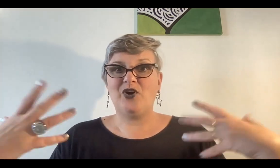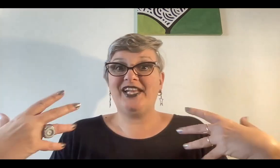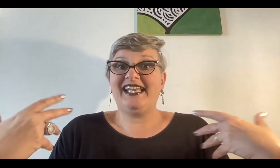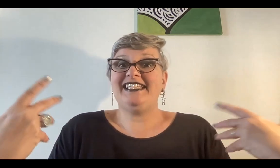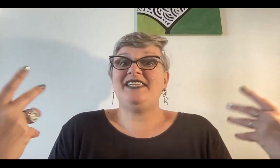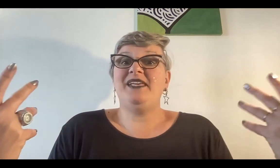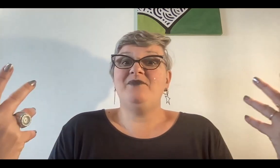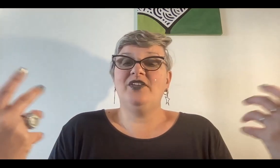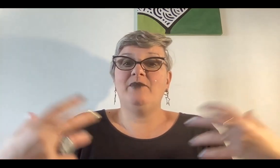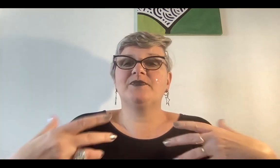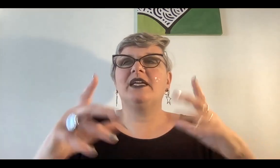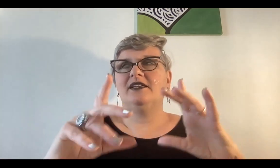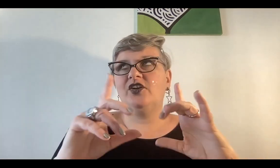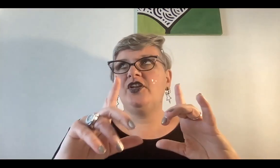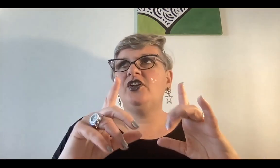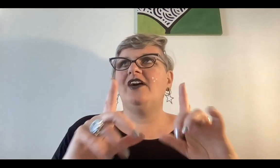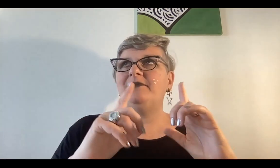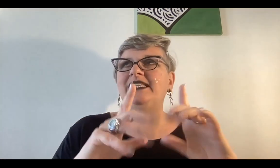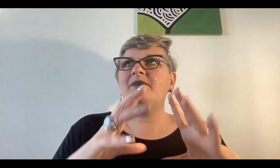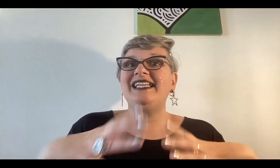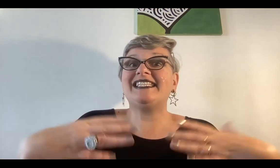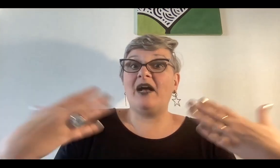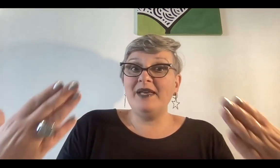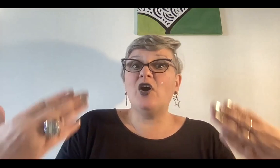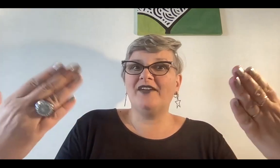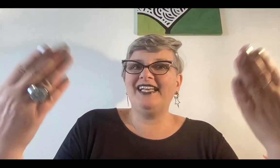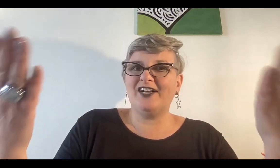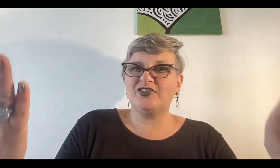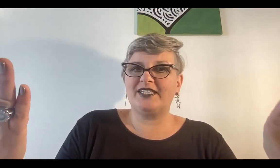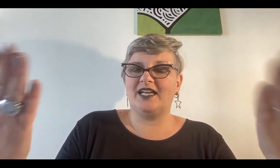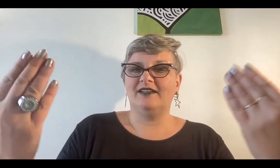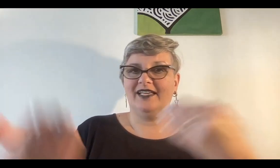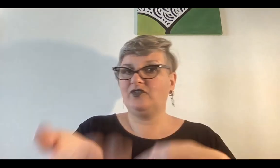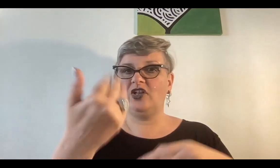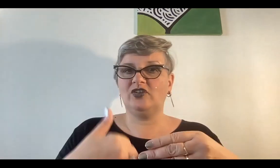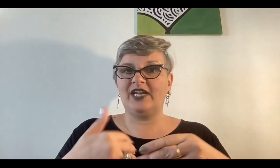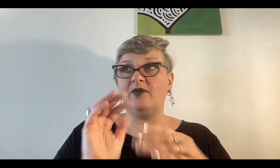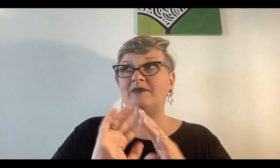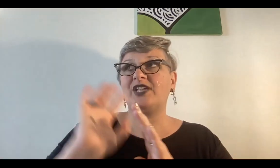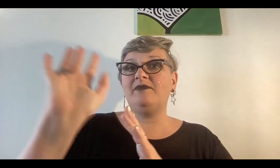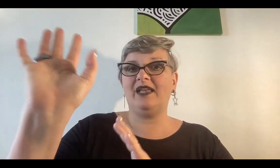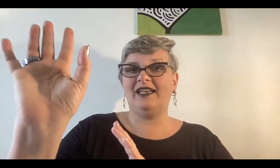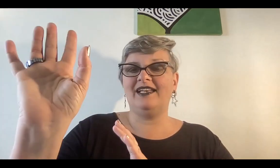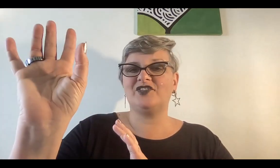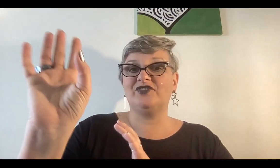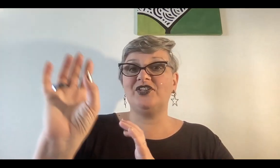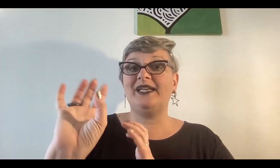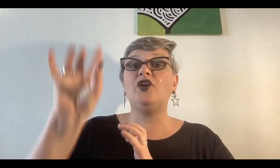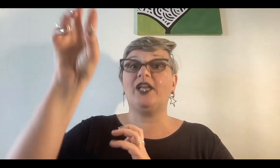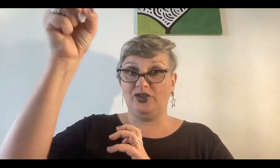porque recibimos digamos nos dio no en Beltane sabemos que viene la cosecha es todo lo contrario vamos al solsticio de verano que es